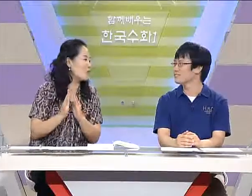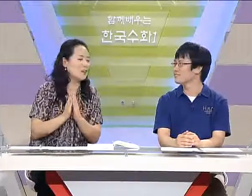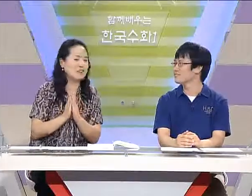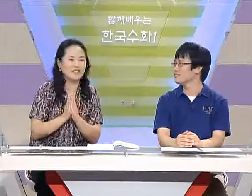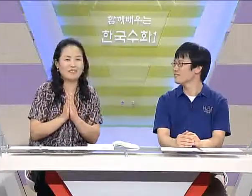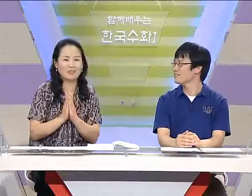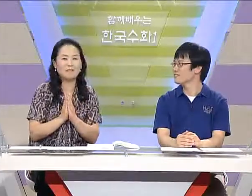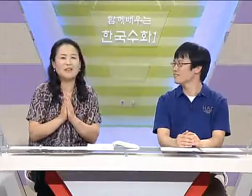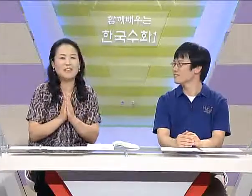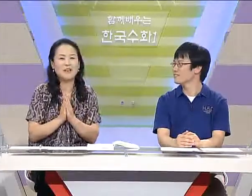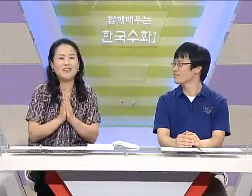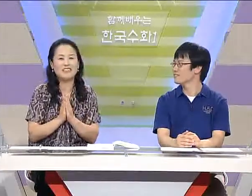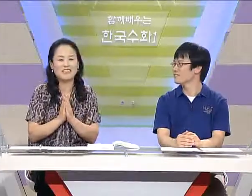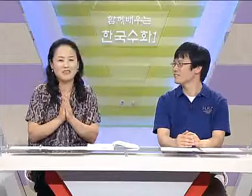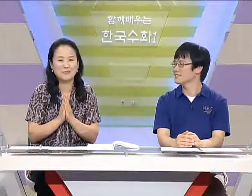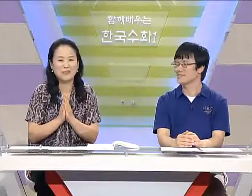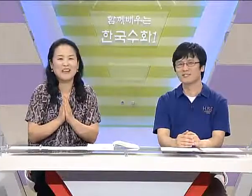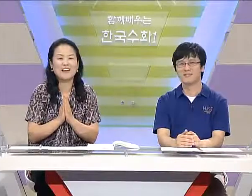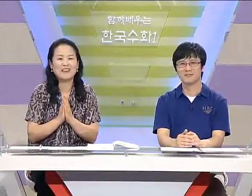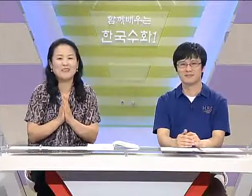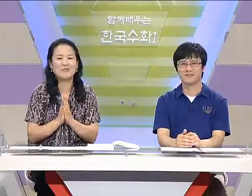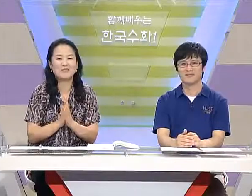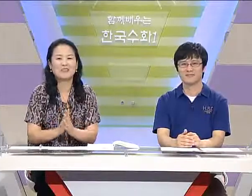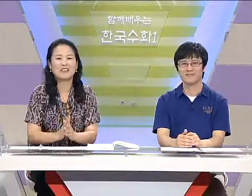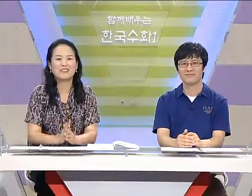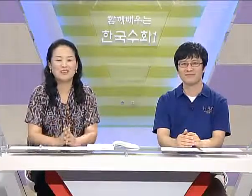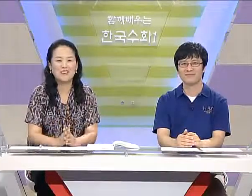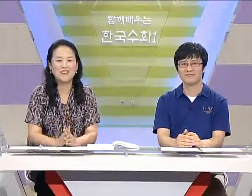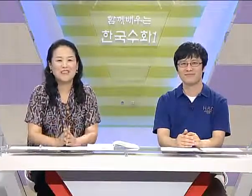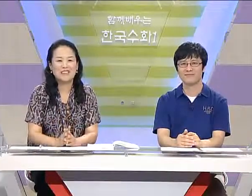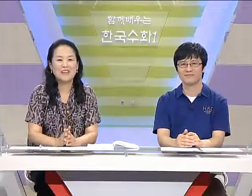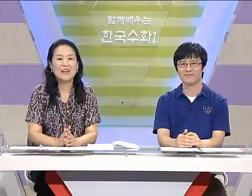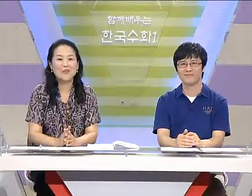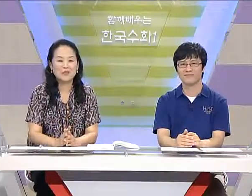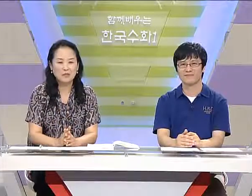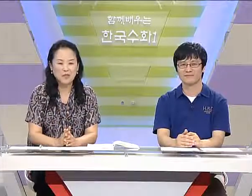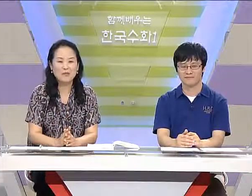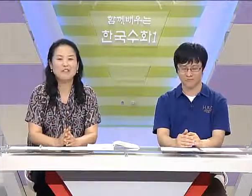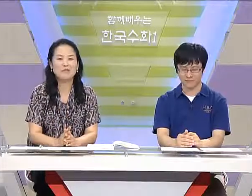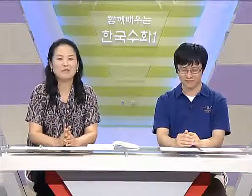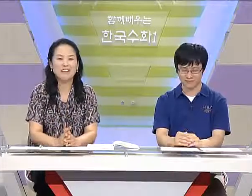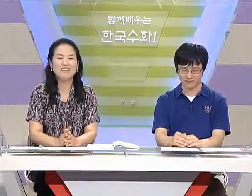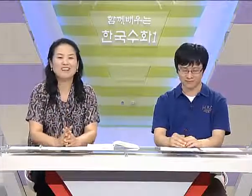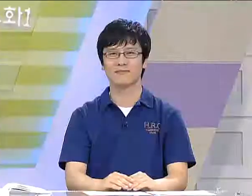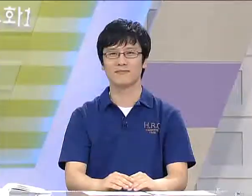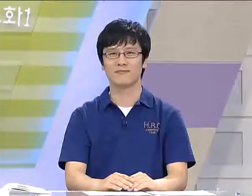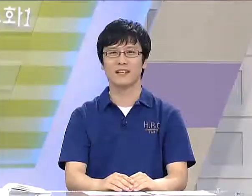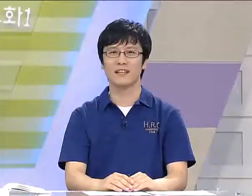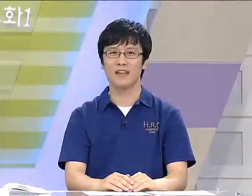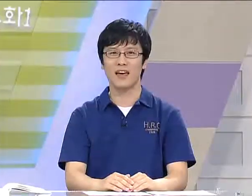활용해서 나쁘게 사용하지 않았으면 하는 마음 부탁드리고요. 자, 한 번 더 배워보겠습니다. 네,